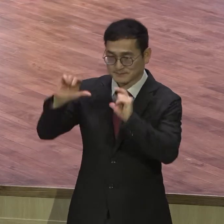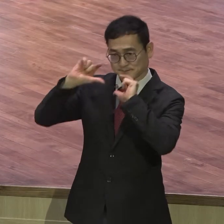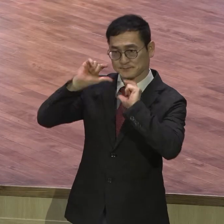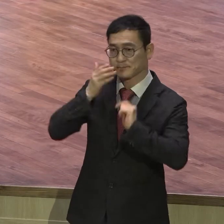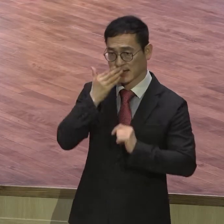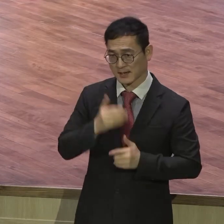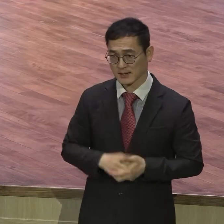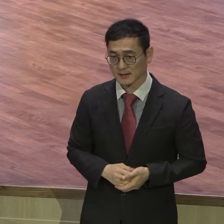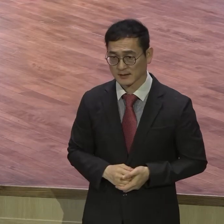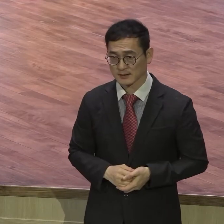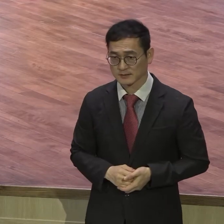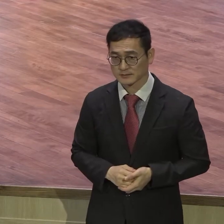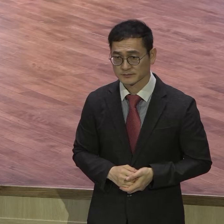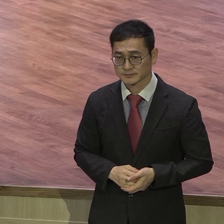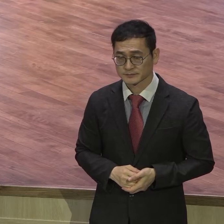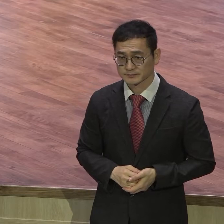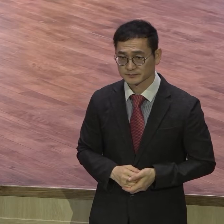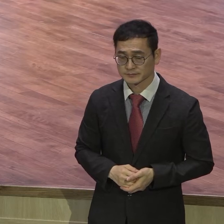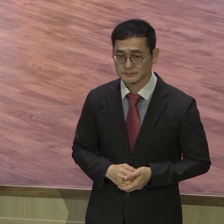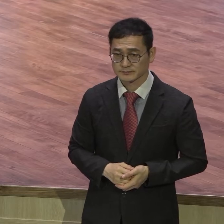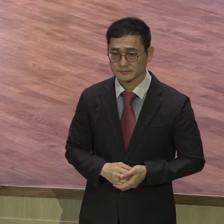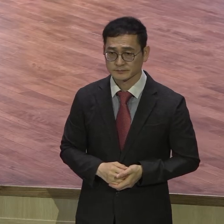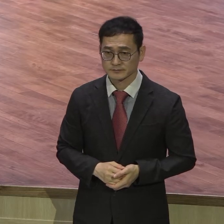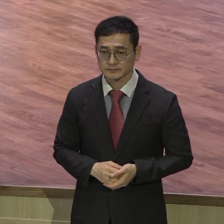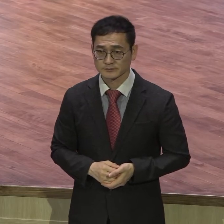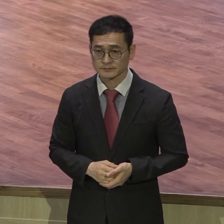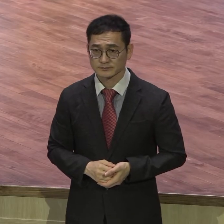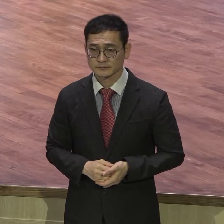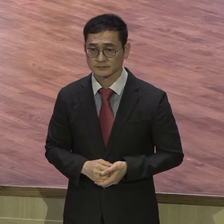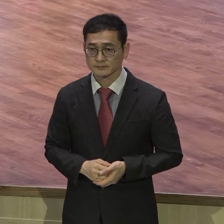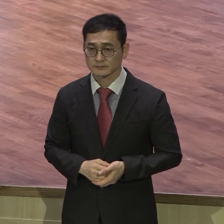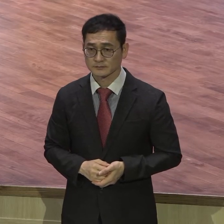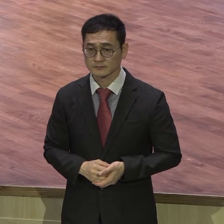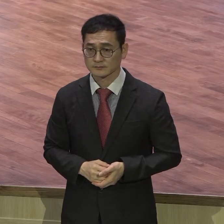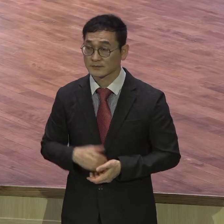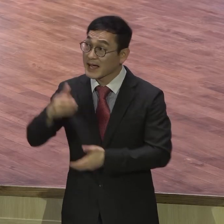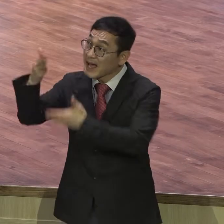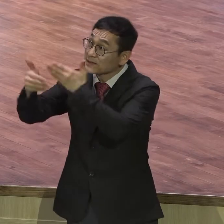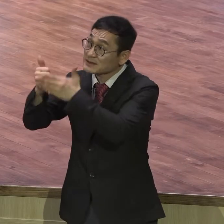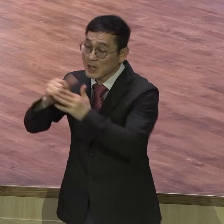모세를 통해 말씀해 주셨는데 저의 종을 통하여 말씀해 주셨는데 안 믿는 거예요.